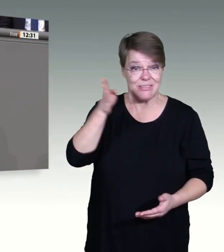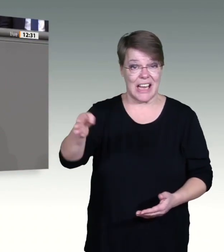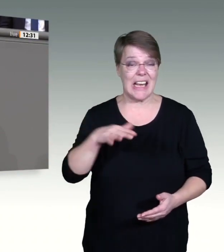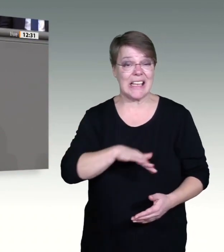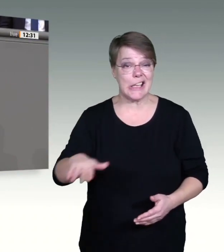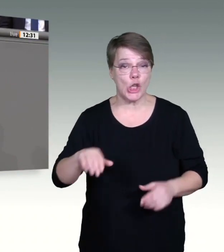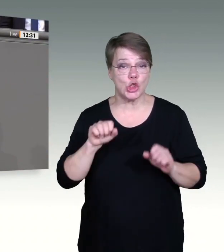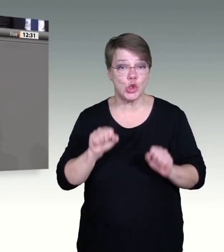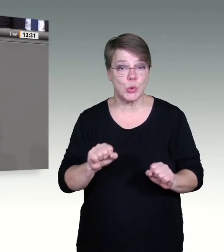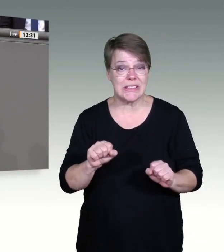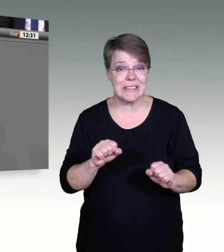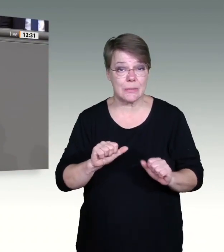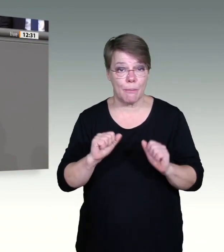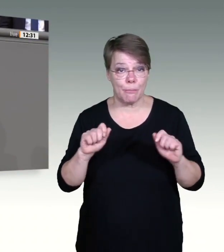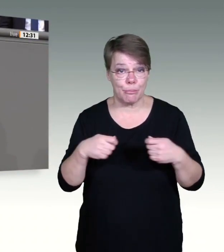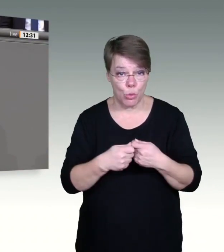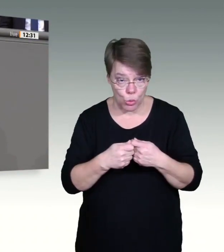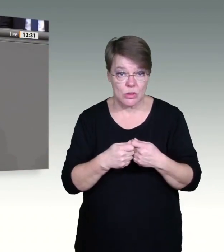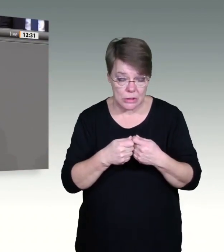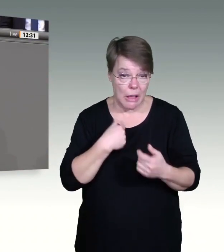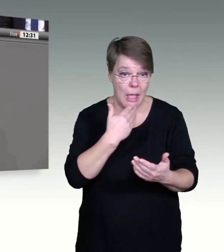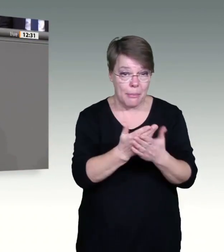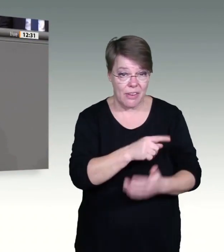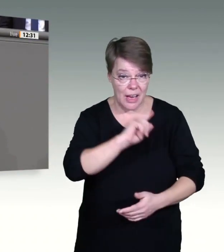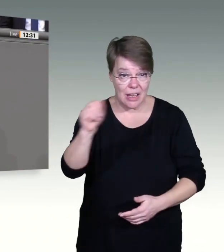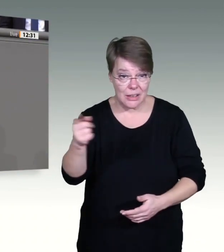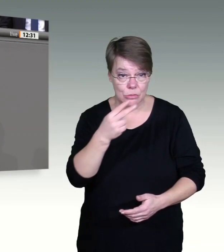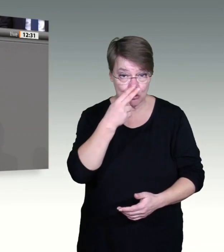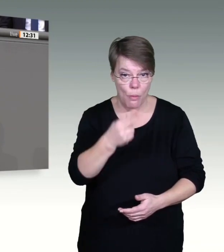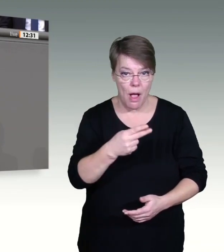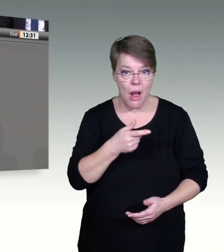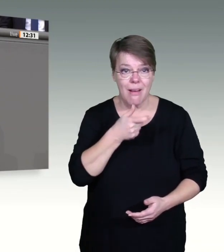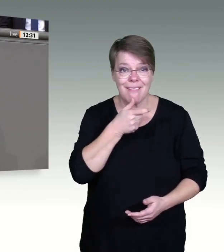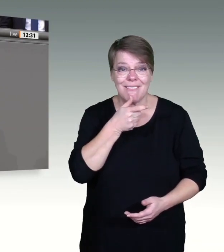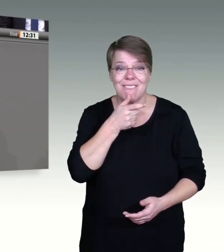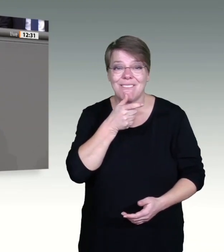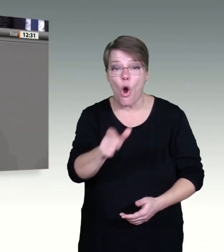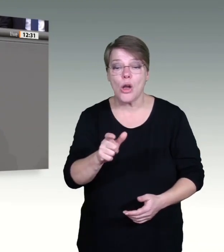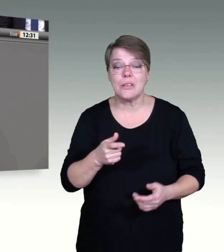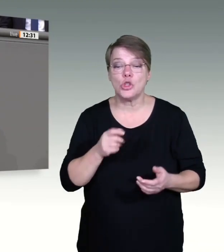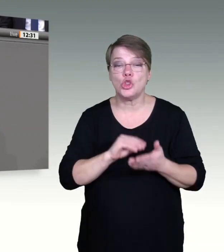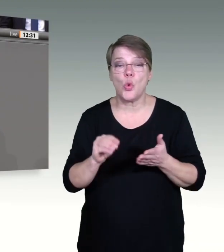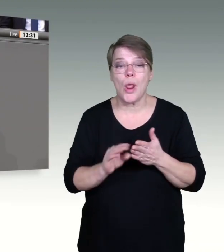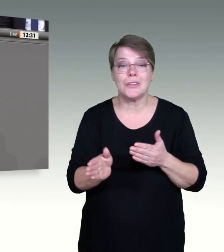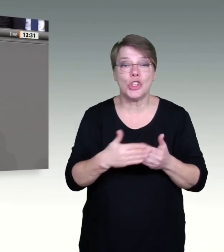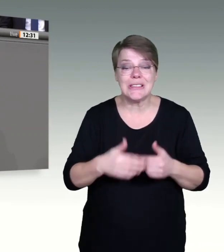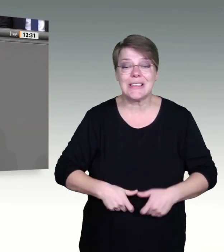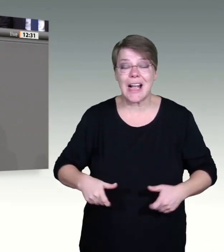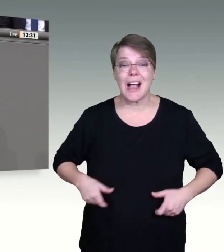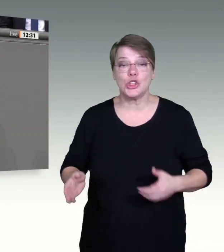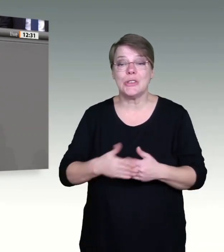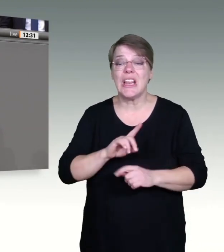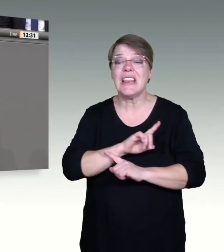heraus. Und wir alle beobachten sehr genau die Entwicklungen der Omikron-Variante. Erste Studien